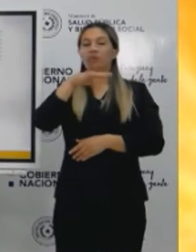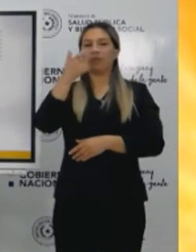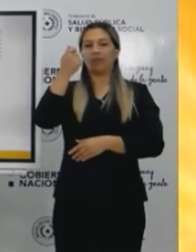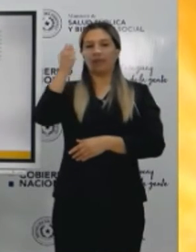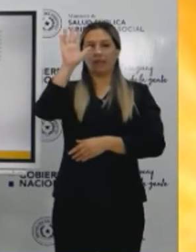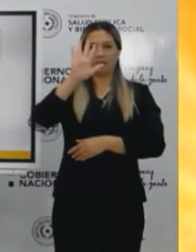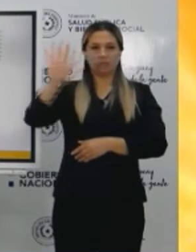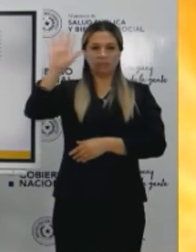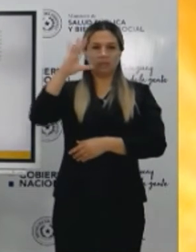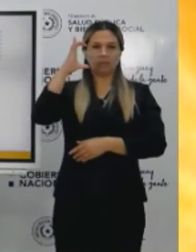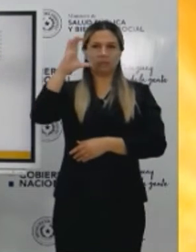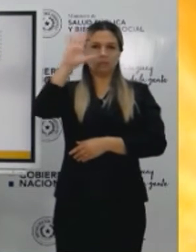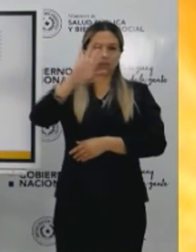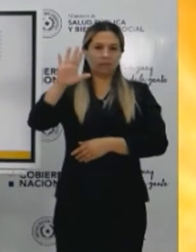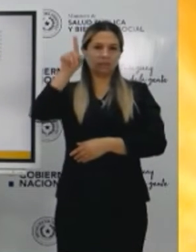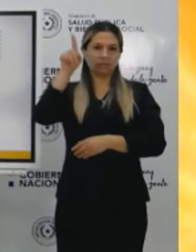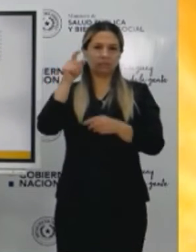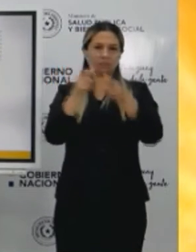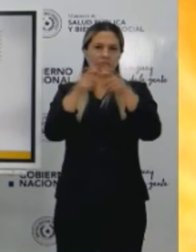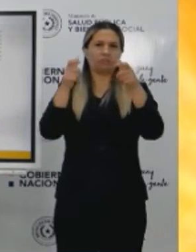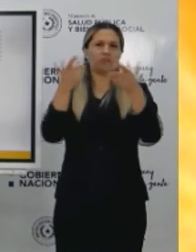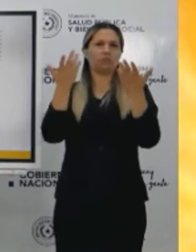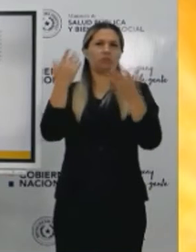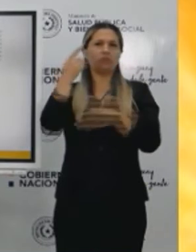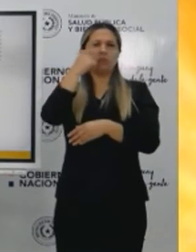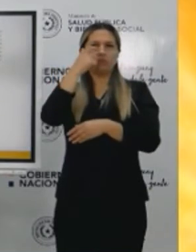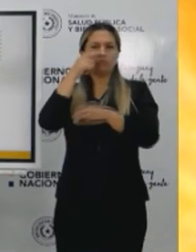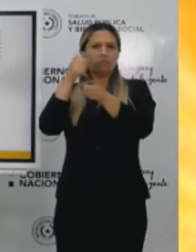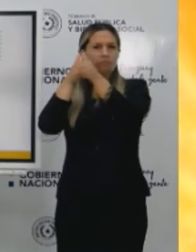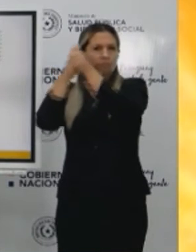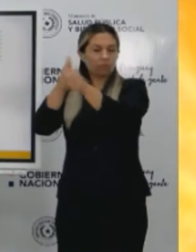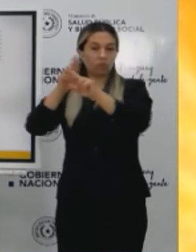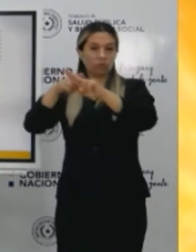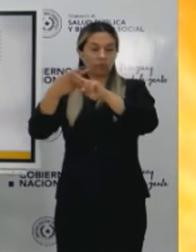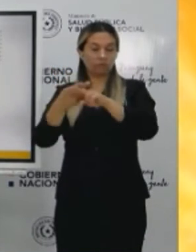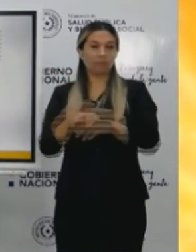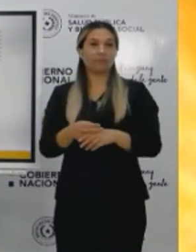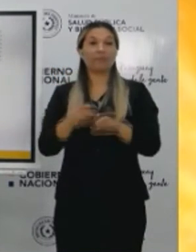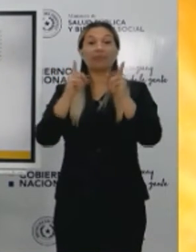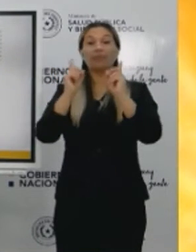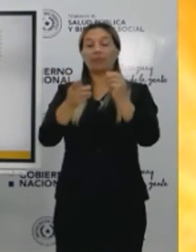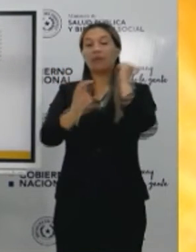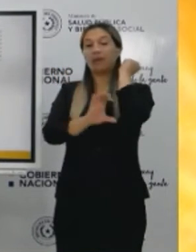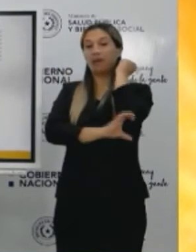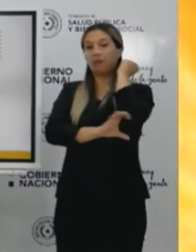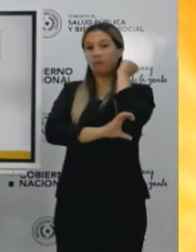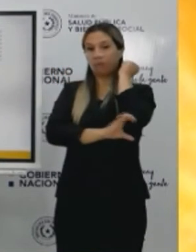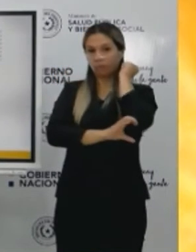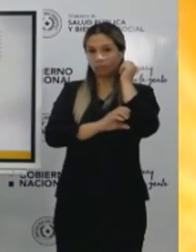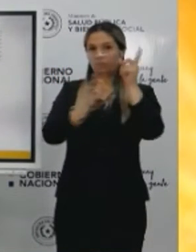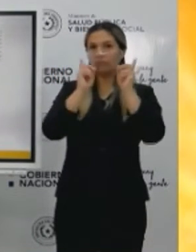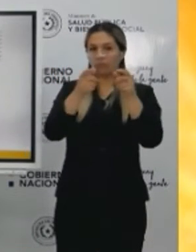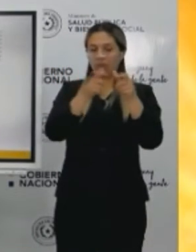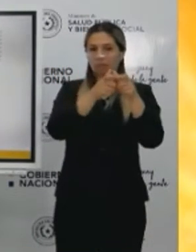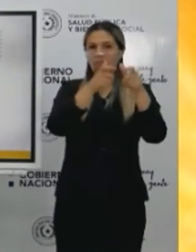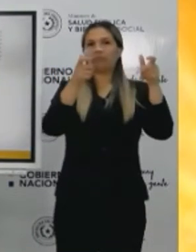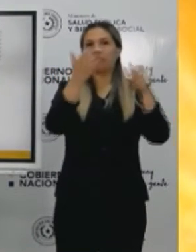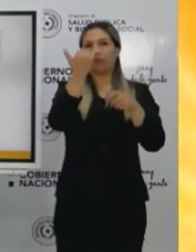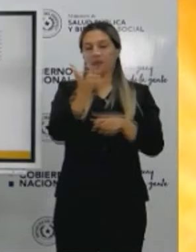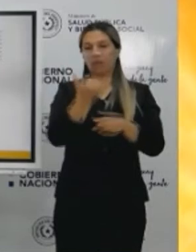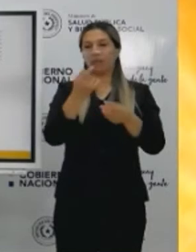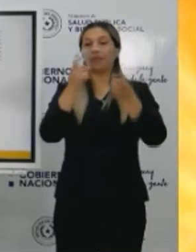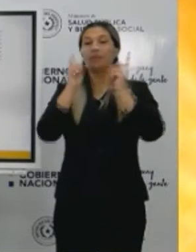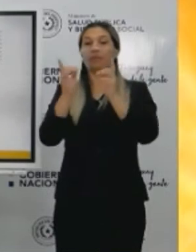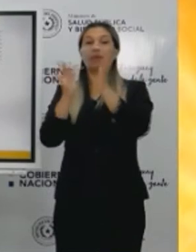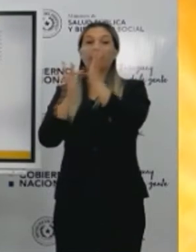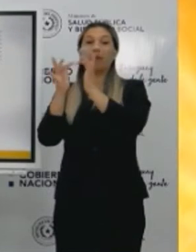Vamos a vigilar esto muy de cerca. Lo propio ocurre con Caguazú. Ya hemos mencionado la situación de Cordillera, que todavía está